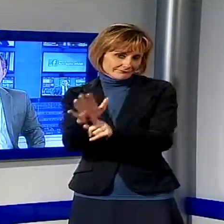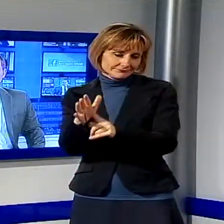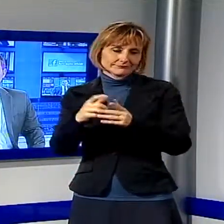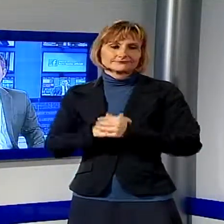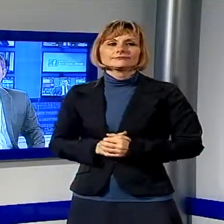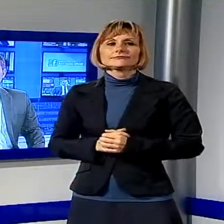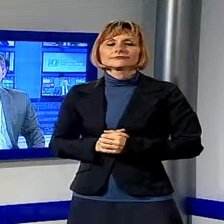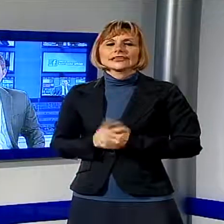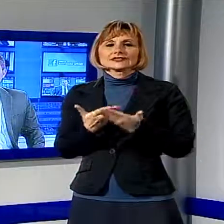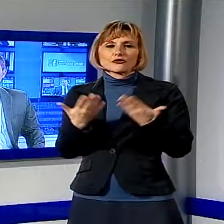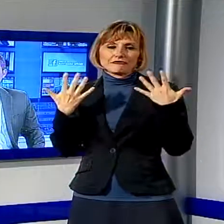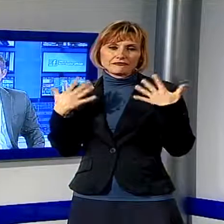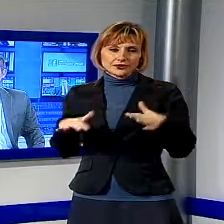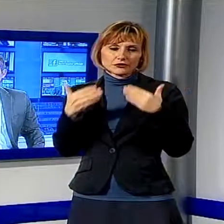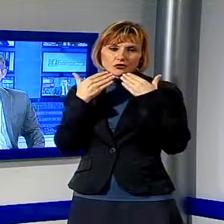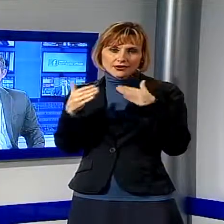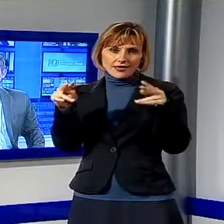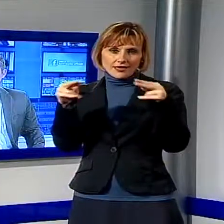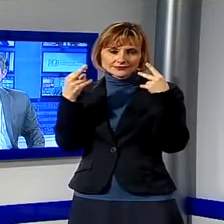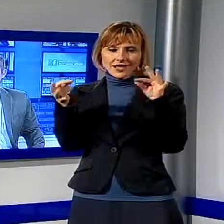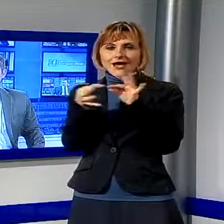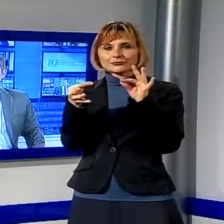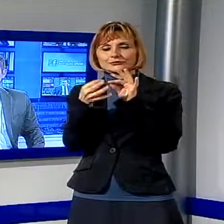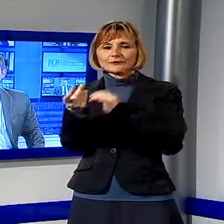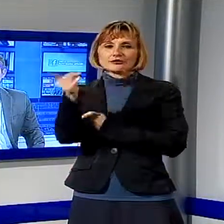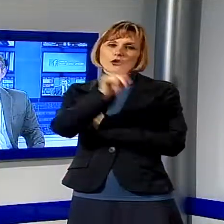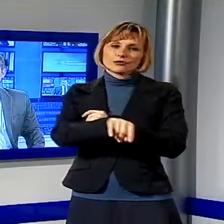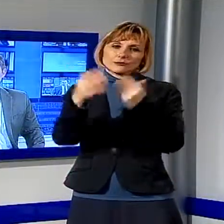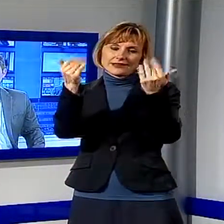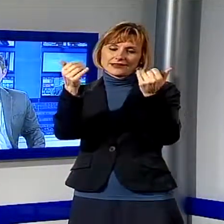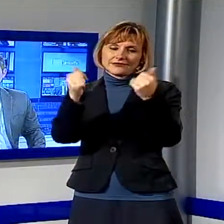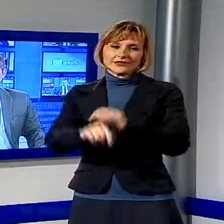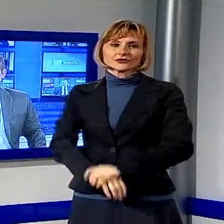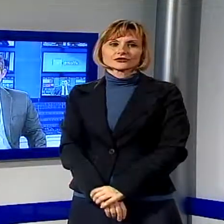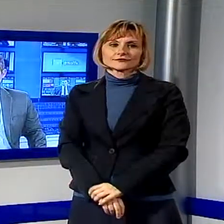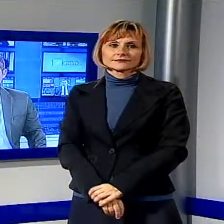Si chiude qui la prima parte della Tg, adesso la pubblicità e subito dopo torniamo con lo sport.